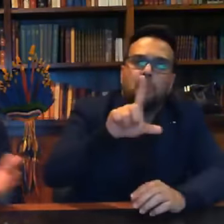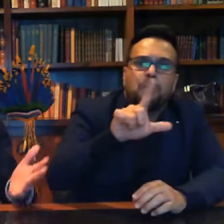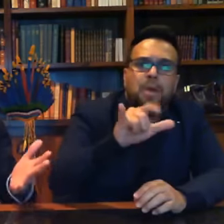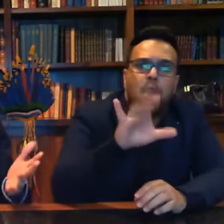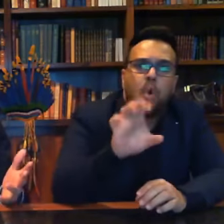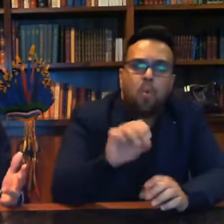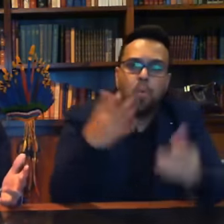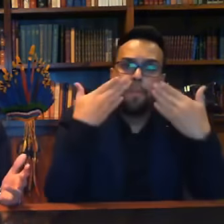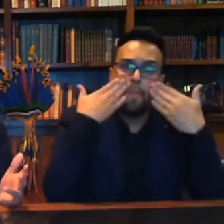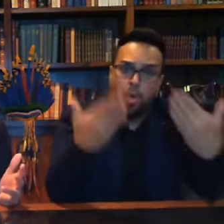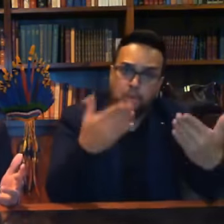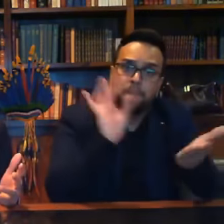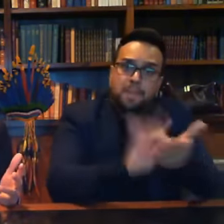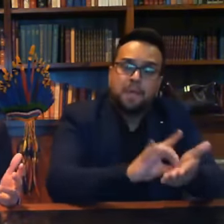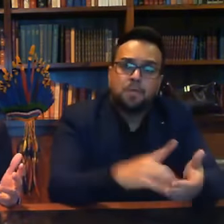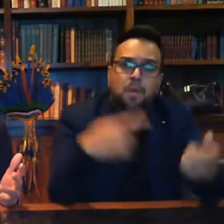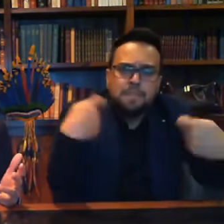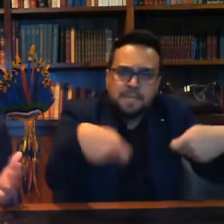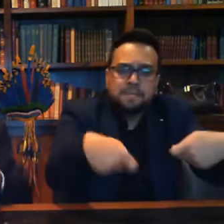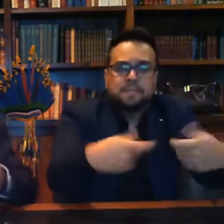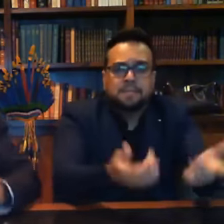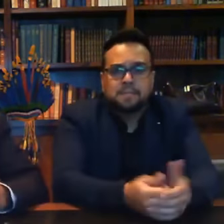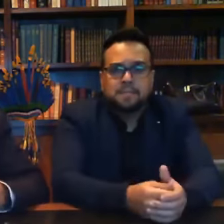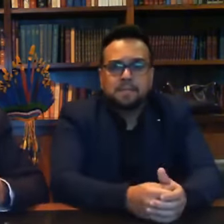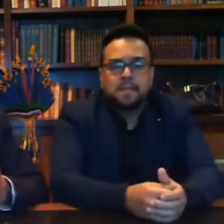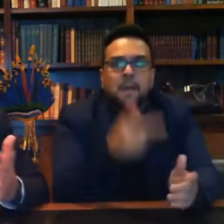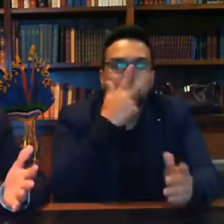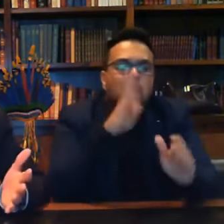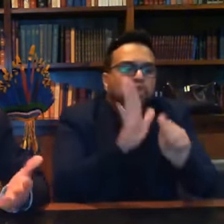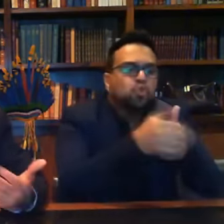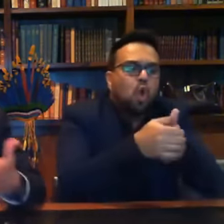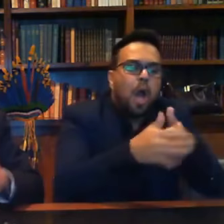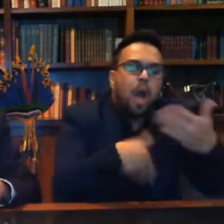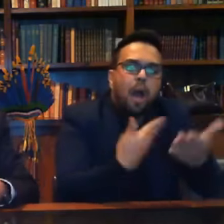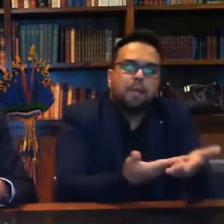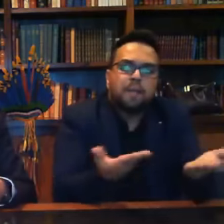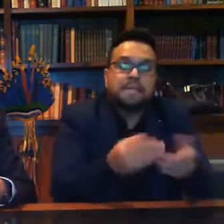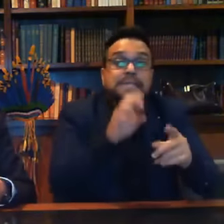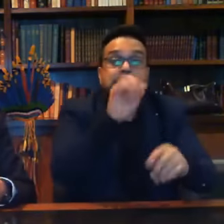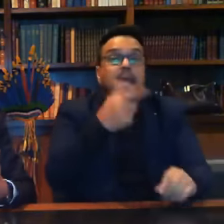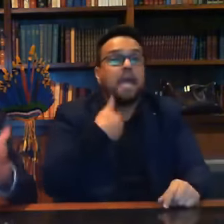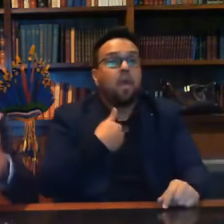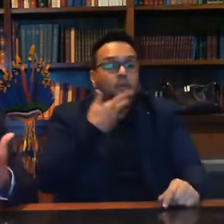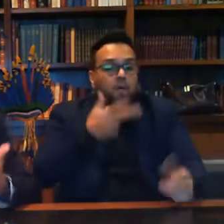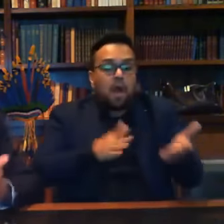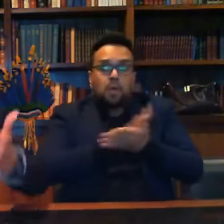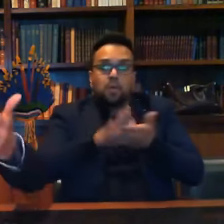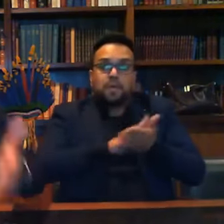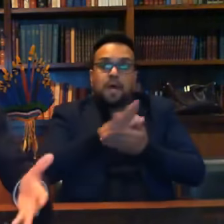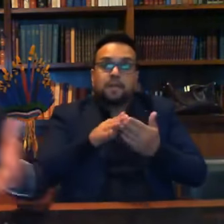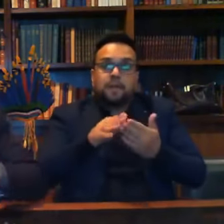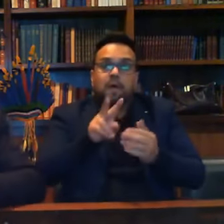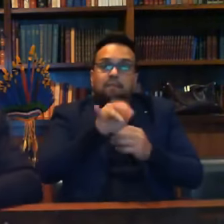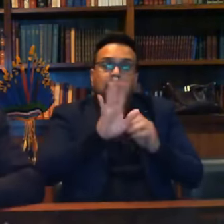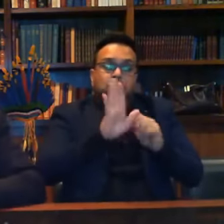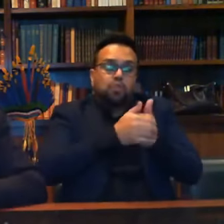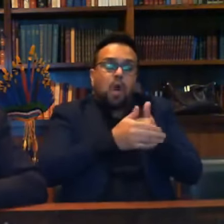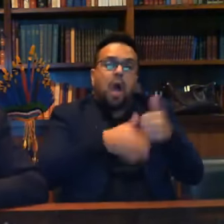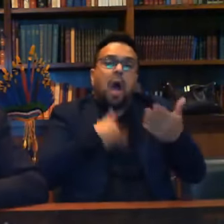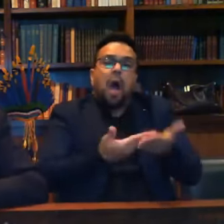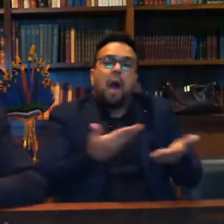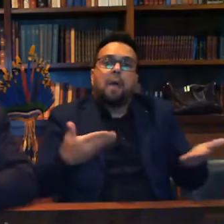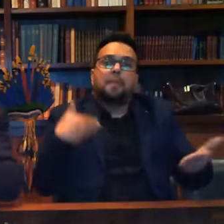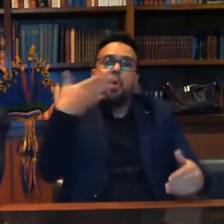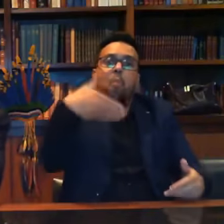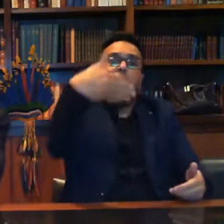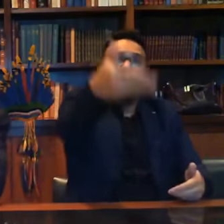ou não tem que ser público, ia ficar escondido até quando, se eu não falo, ia ficar escondido até quando esse inquérito lá dentro?